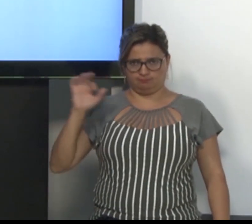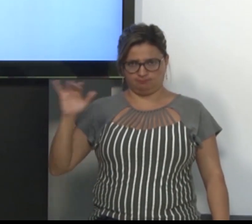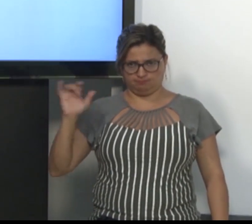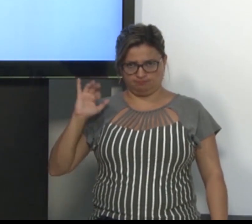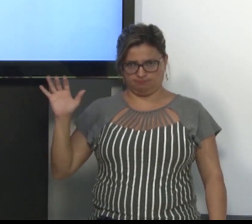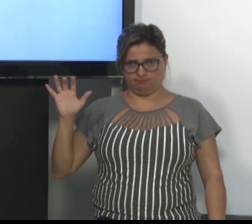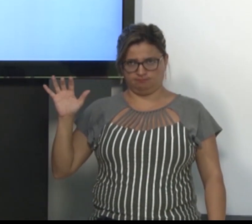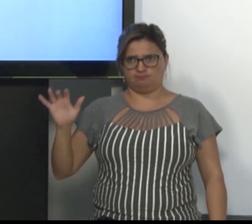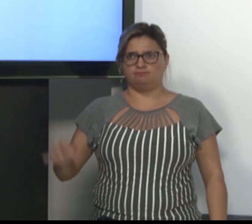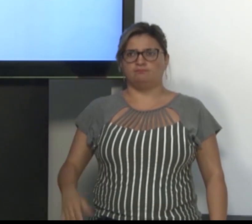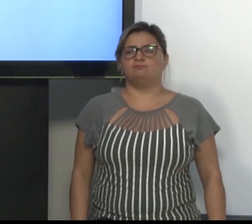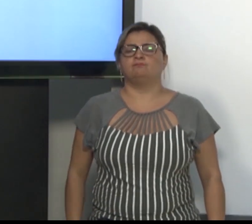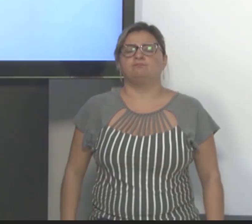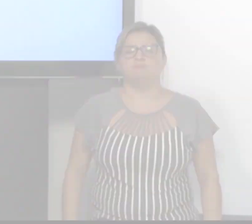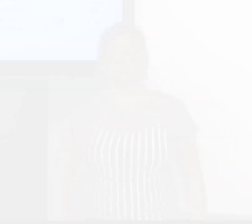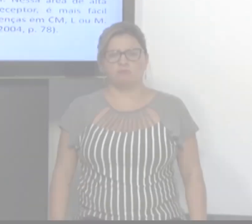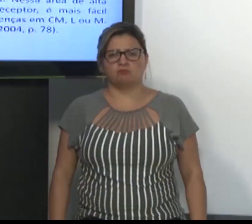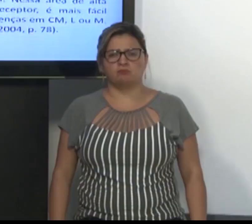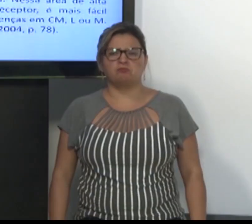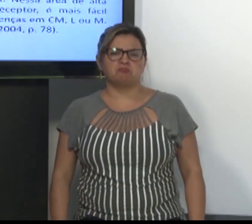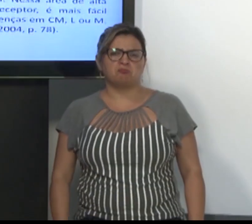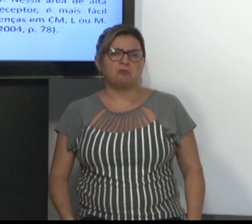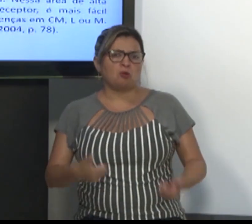confirma o local onde deve ser sinalizado.